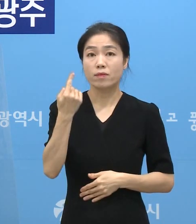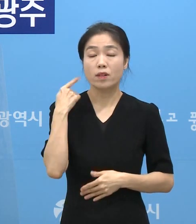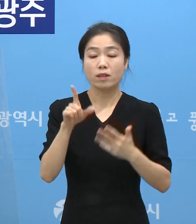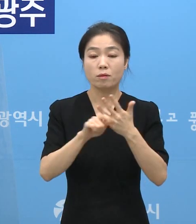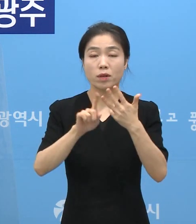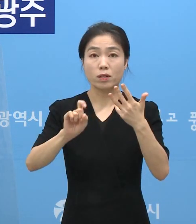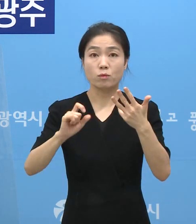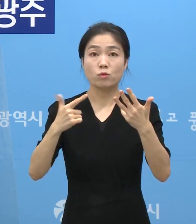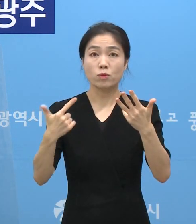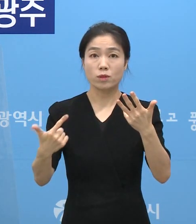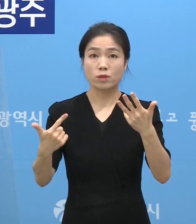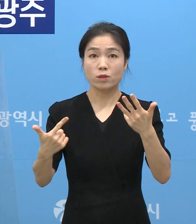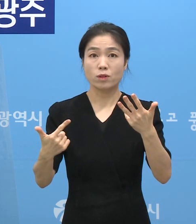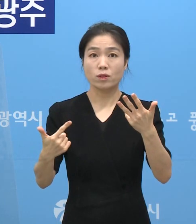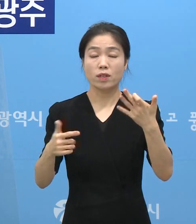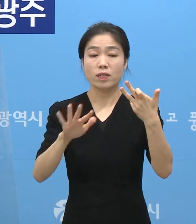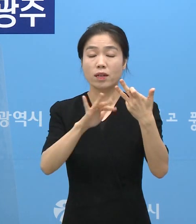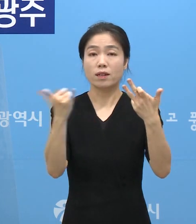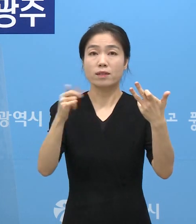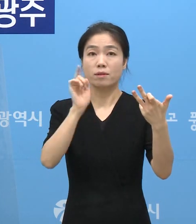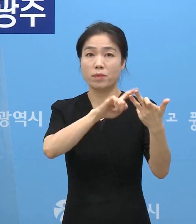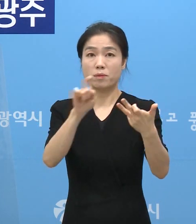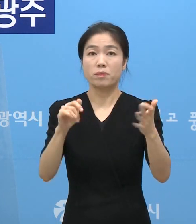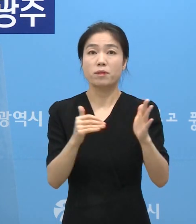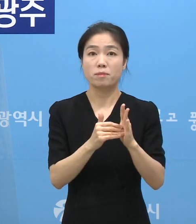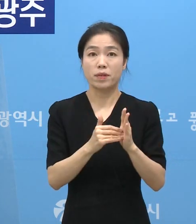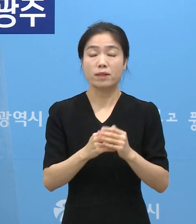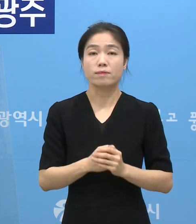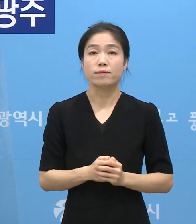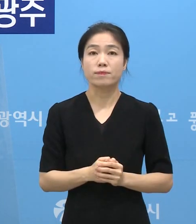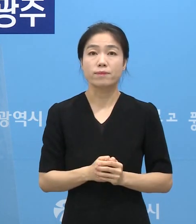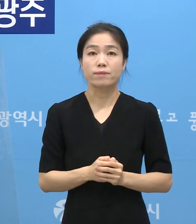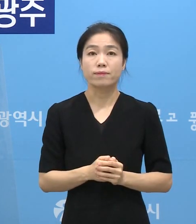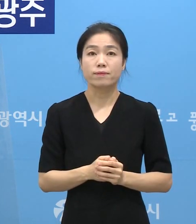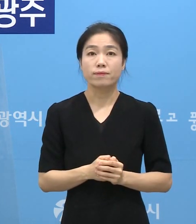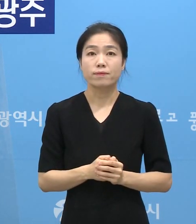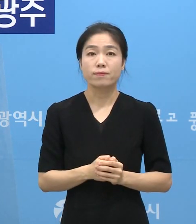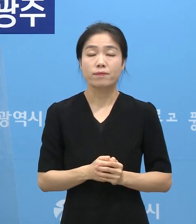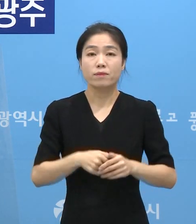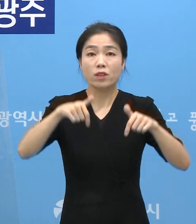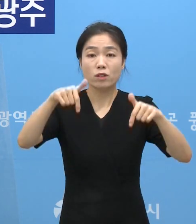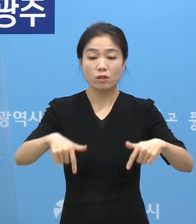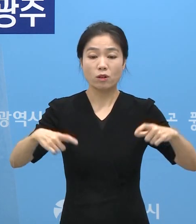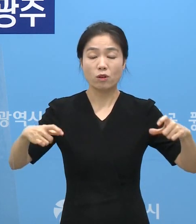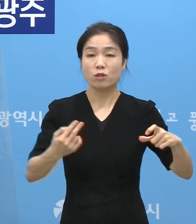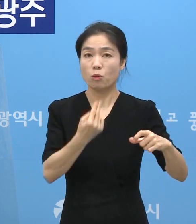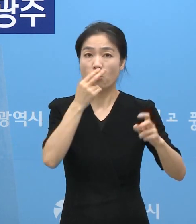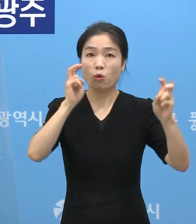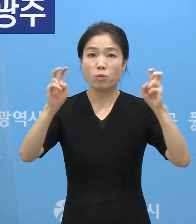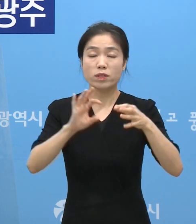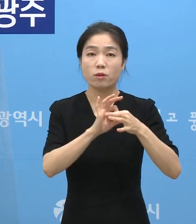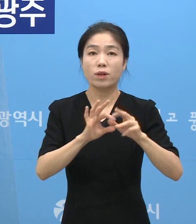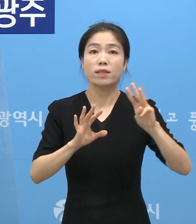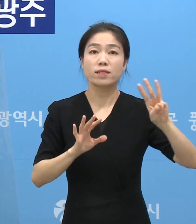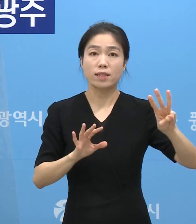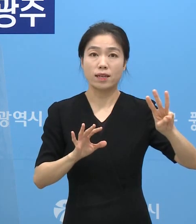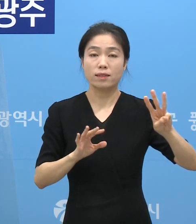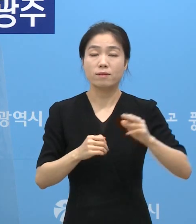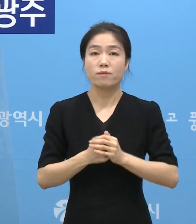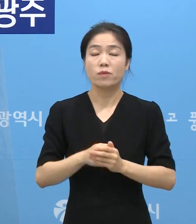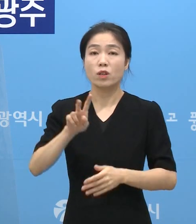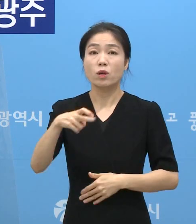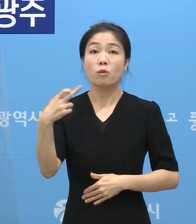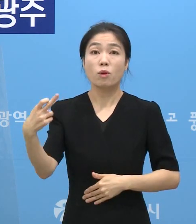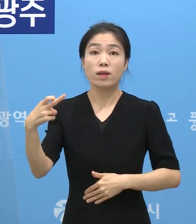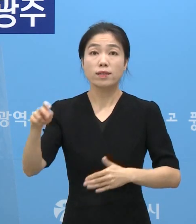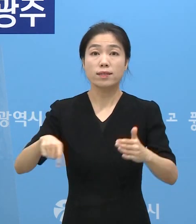16일은 18명이 확진 판정을 받았습니다. 서구 소재 보험회사 관련 3명 광산구